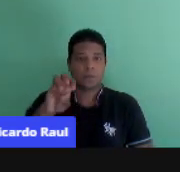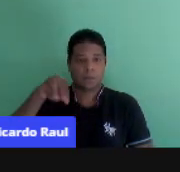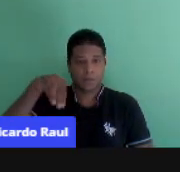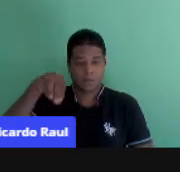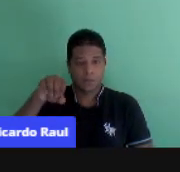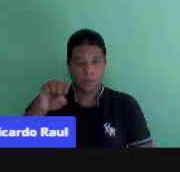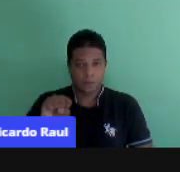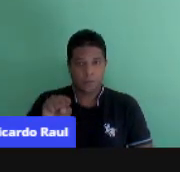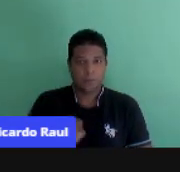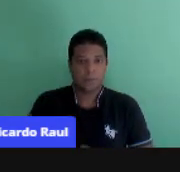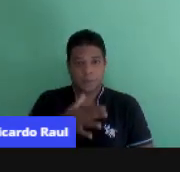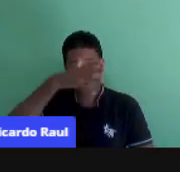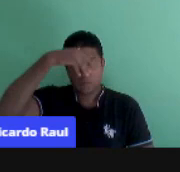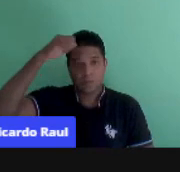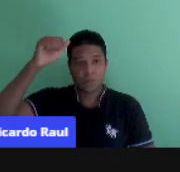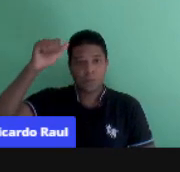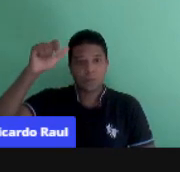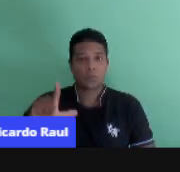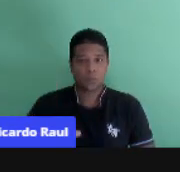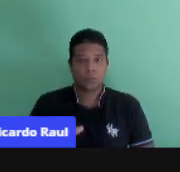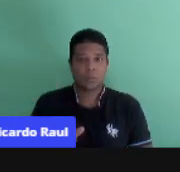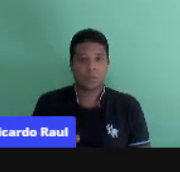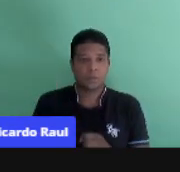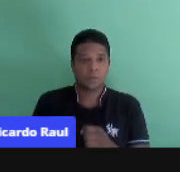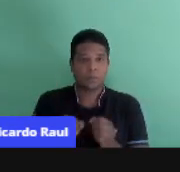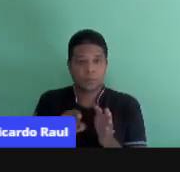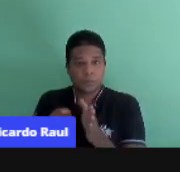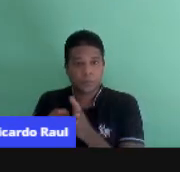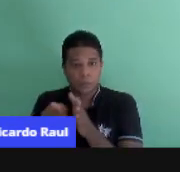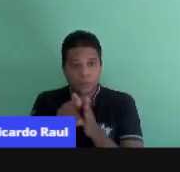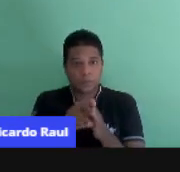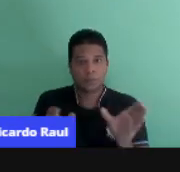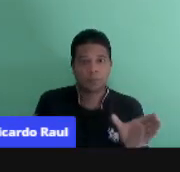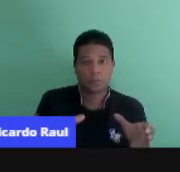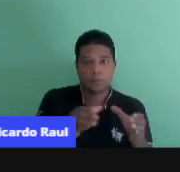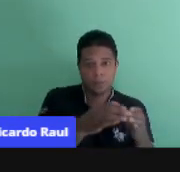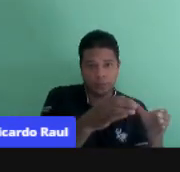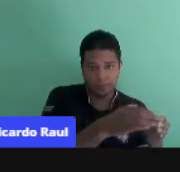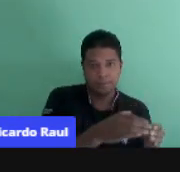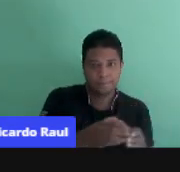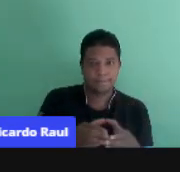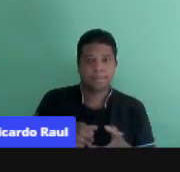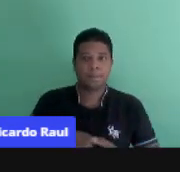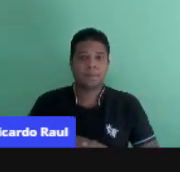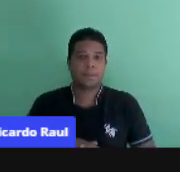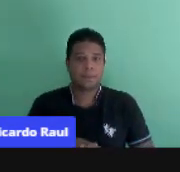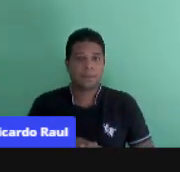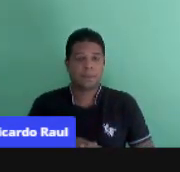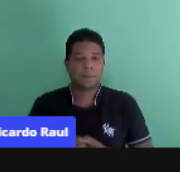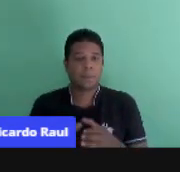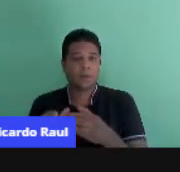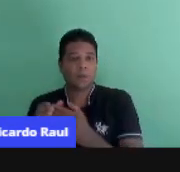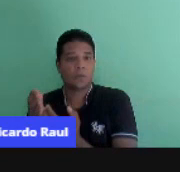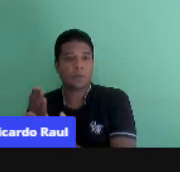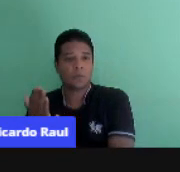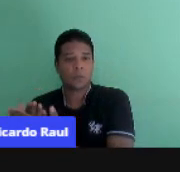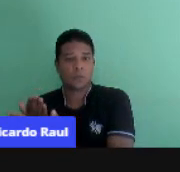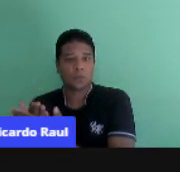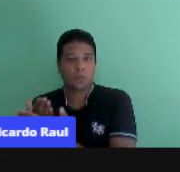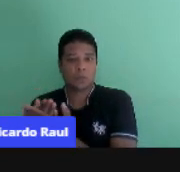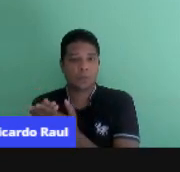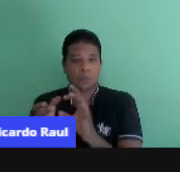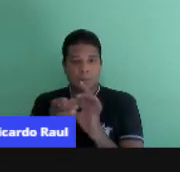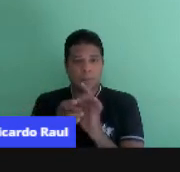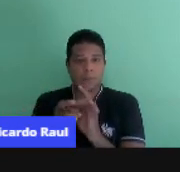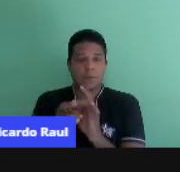Mato Grosso do Sul, vinculada ao grupo de pesquisa GED-CNPQ, grupo de estudos ligados à docência.